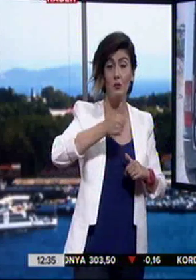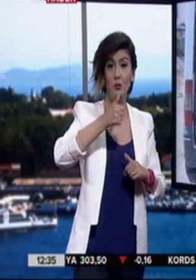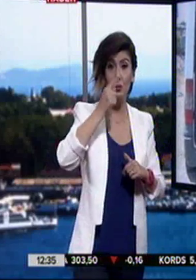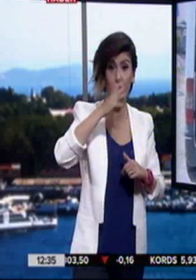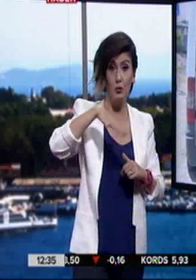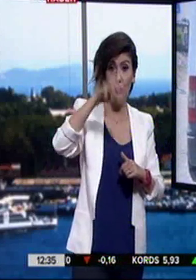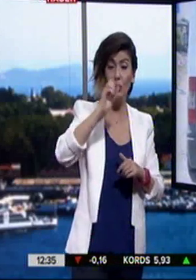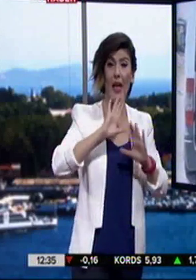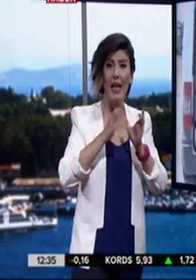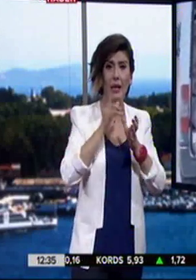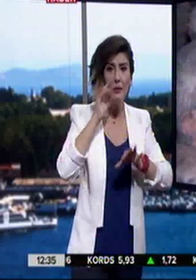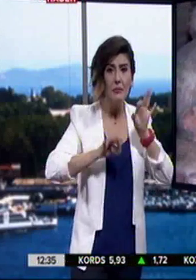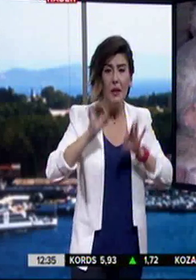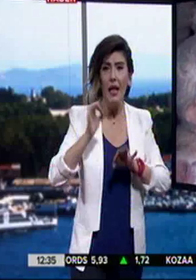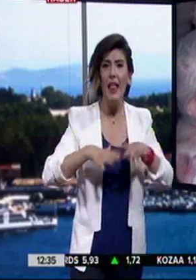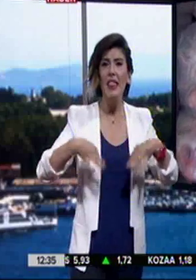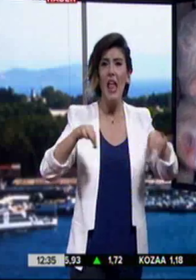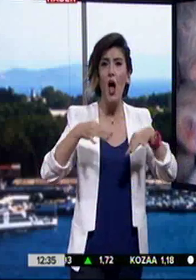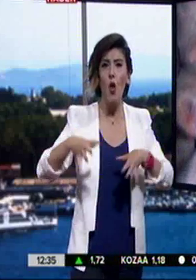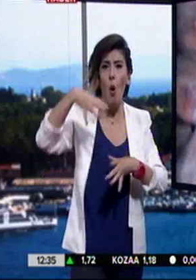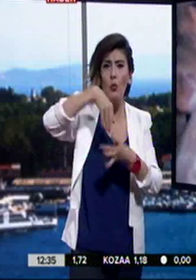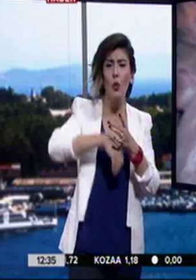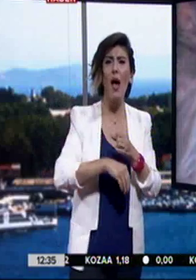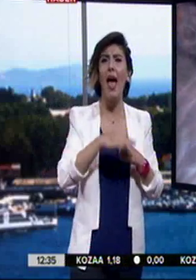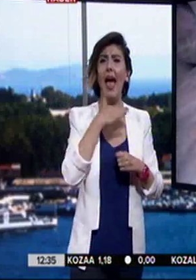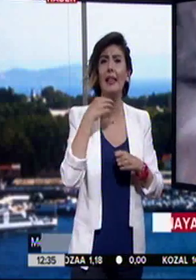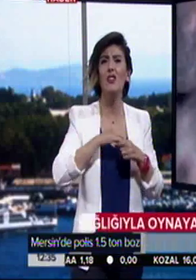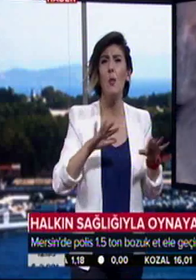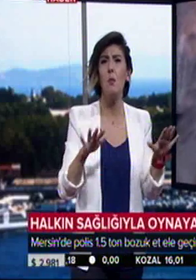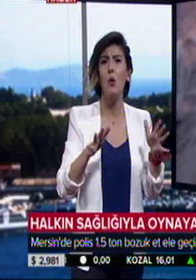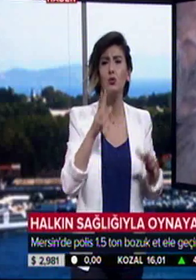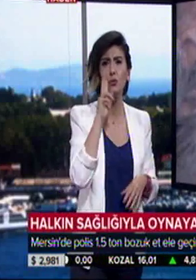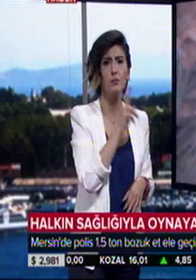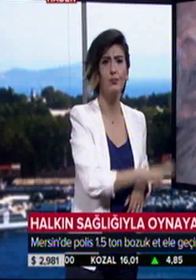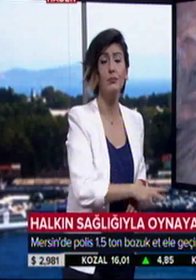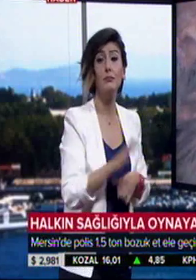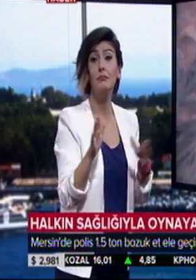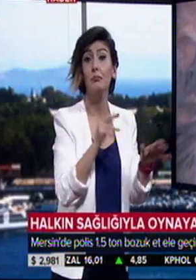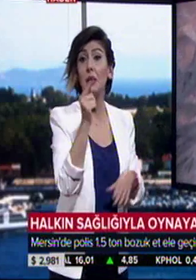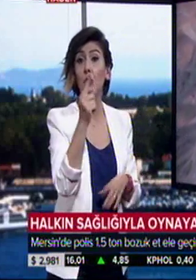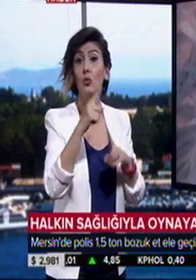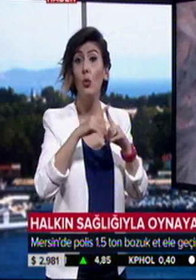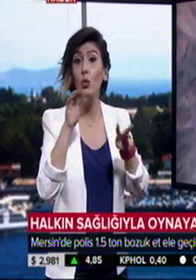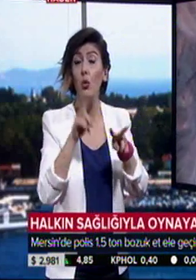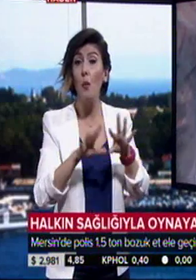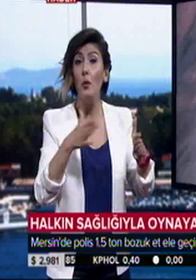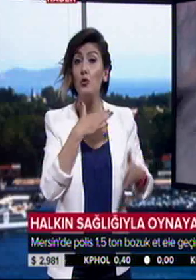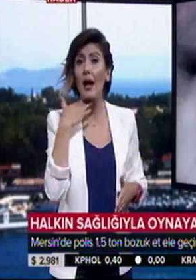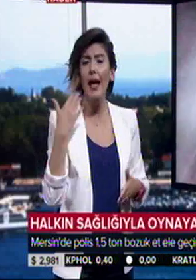incelemede naylon torbalar içindeki etin bozuk olduğu tespit edildi. Yaklaşık bir buçuk ton bozuk et imha edilmek